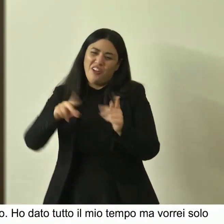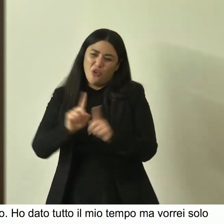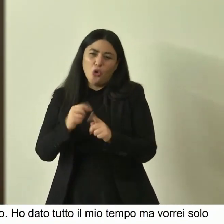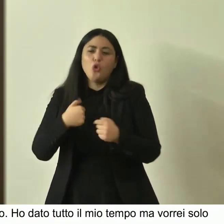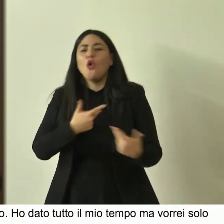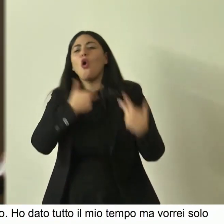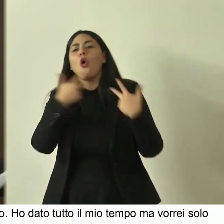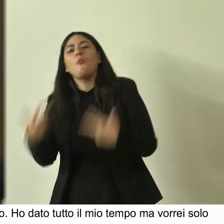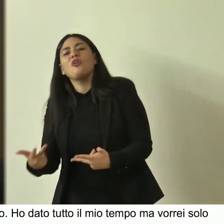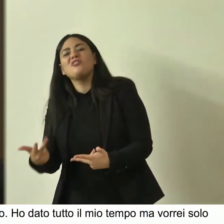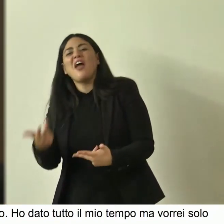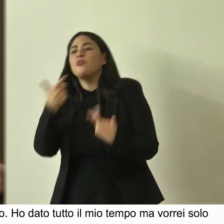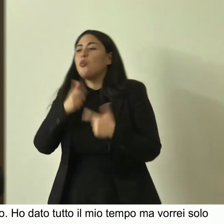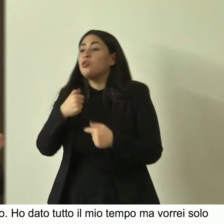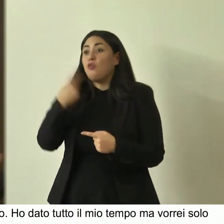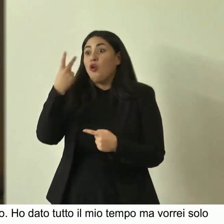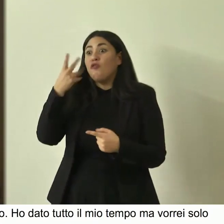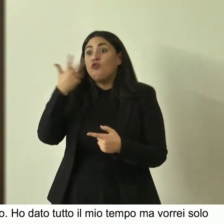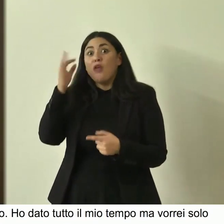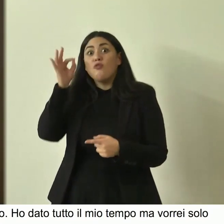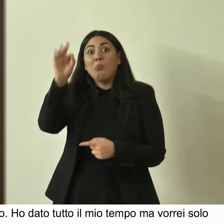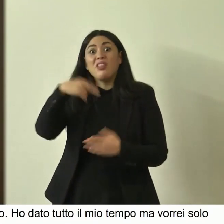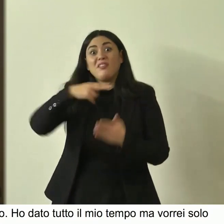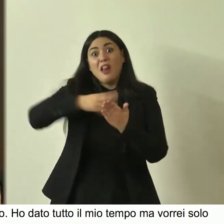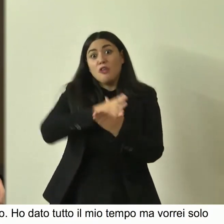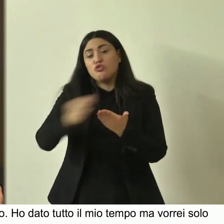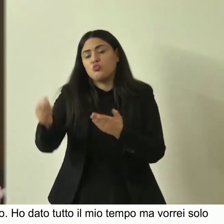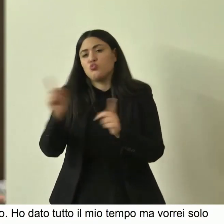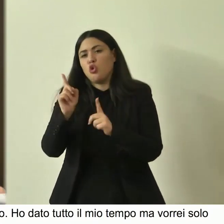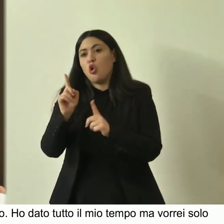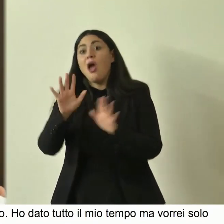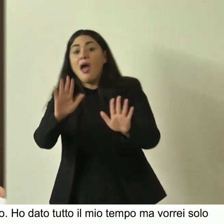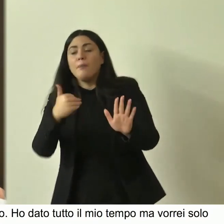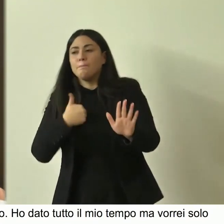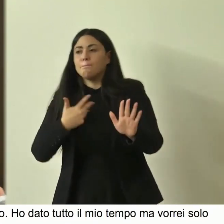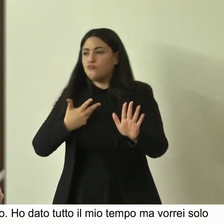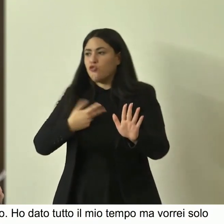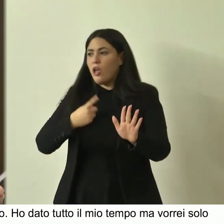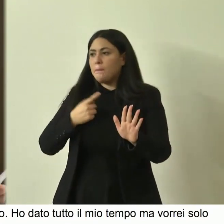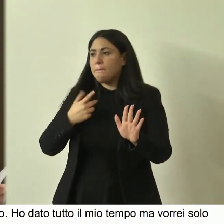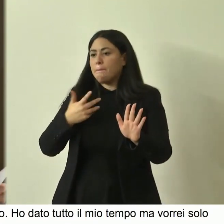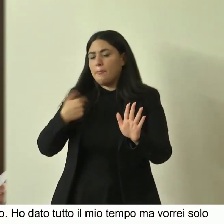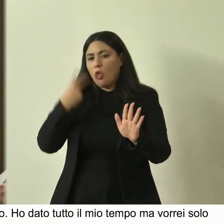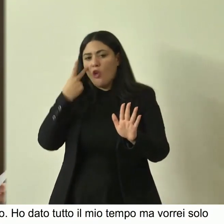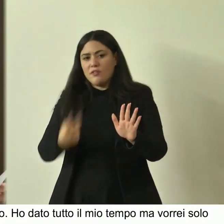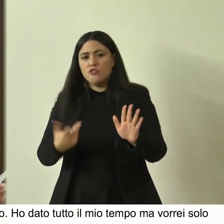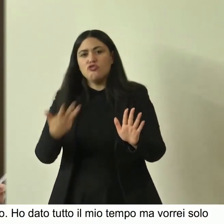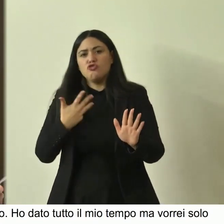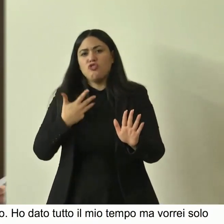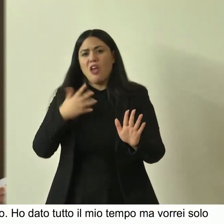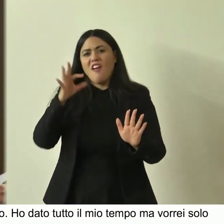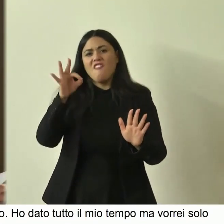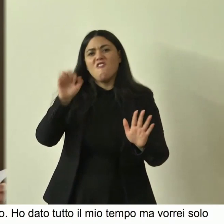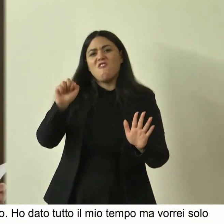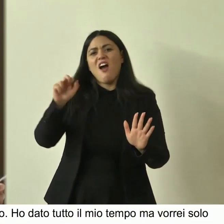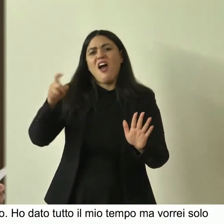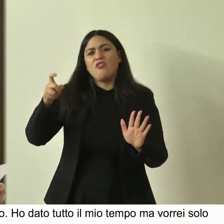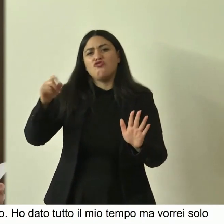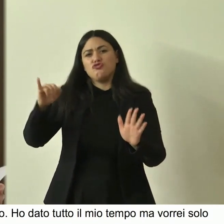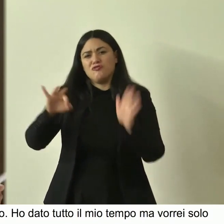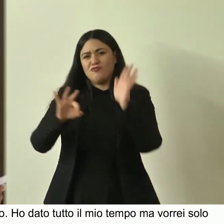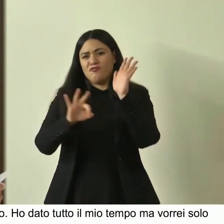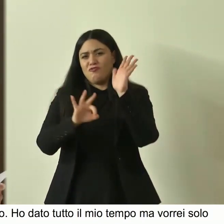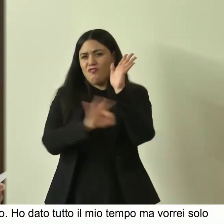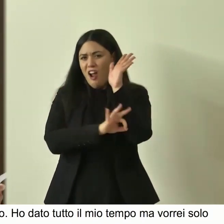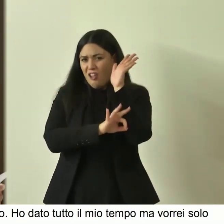non perché pensassi di leggerle tutte ma per sentirmi ecco cioè siccome ho visto che ci sono diversi faggi no? perché soprattutto nella